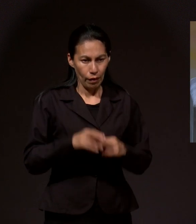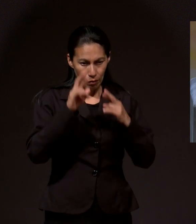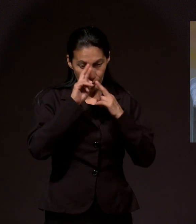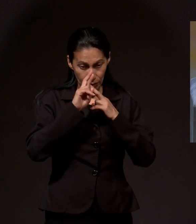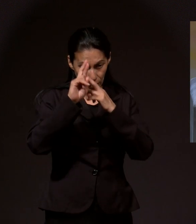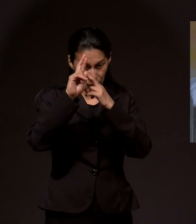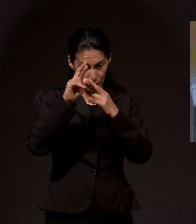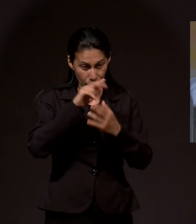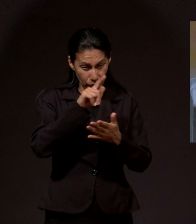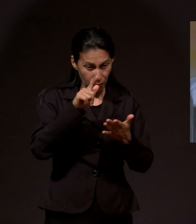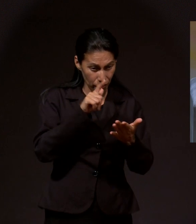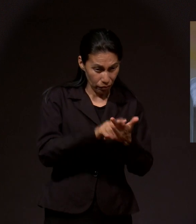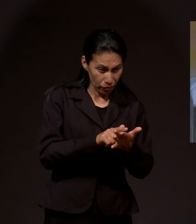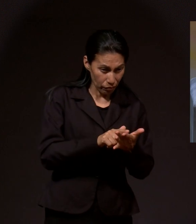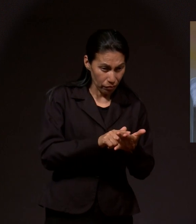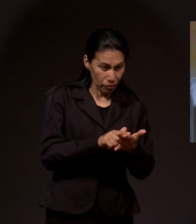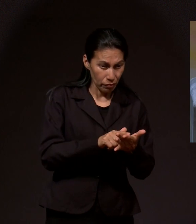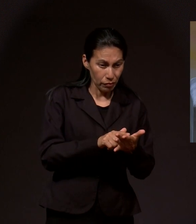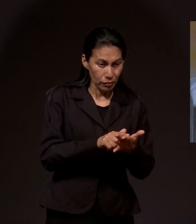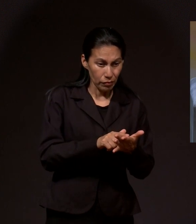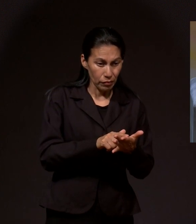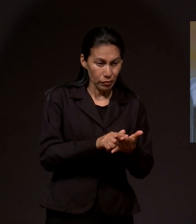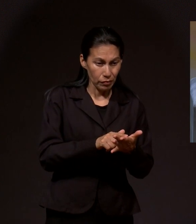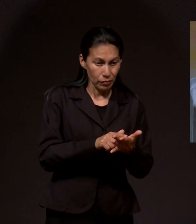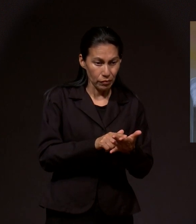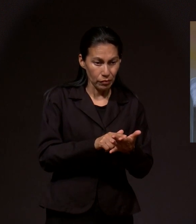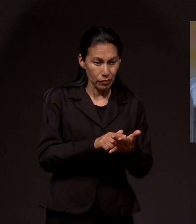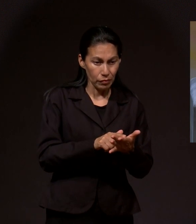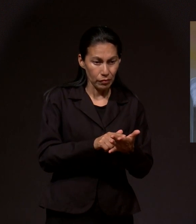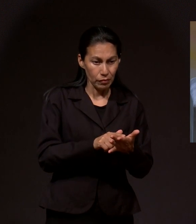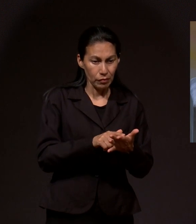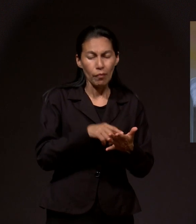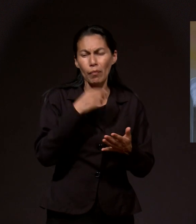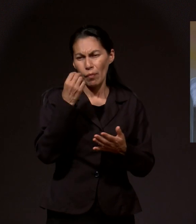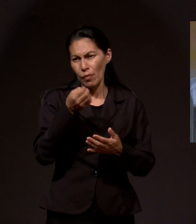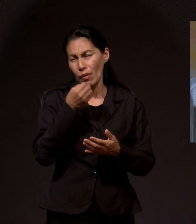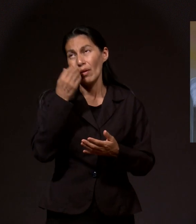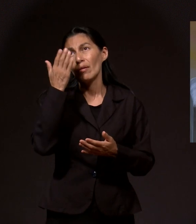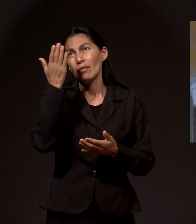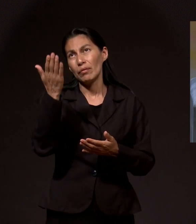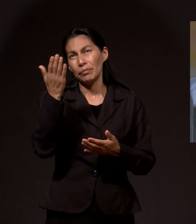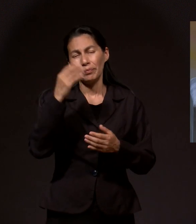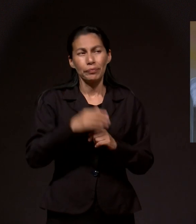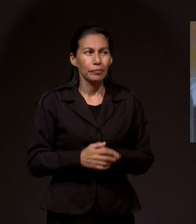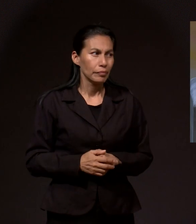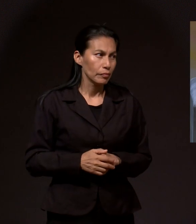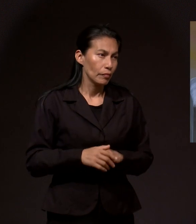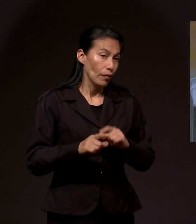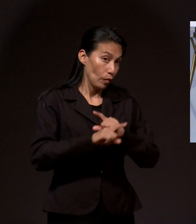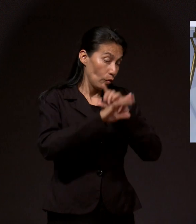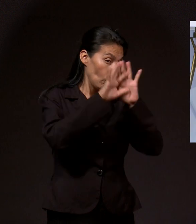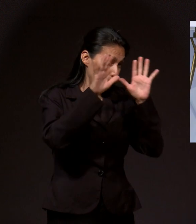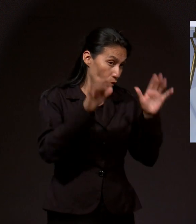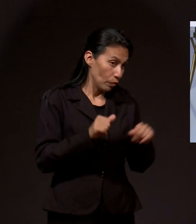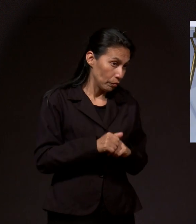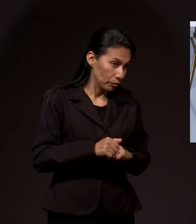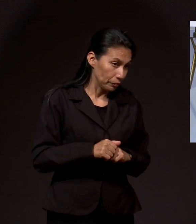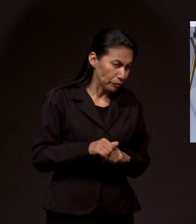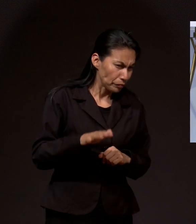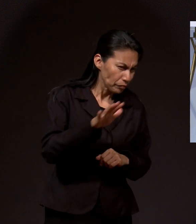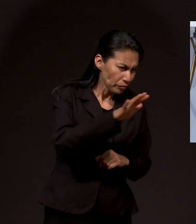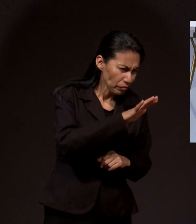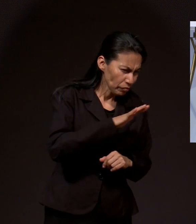persona de respetar mis leyes y de salud en este caso. Y obrar en favor de... Para su gloria.